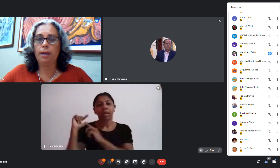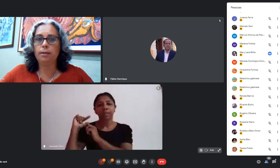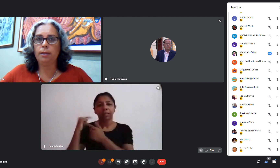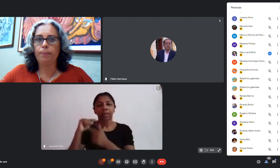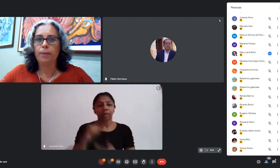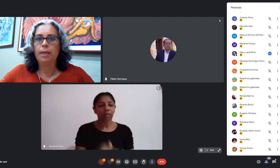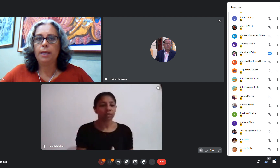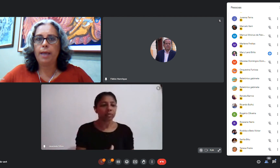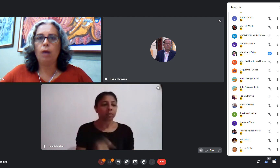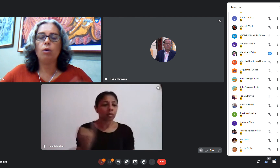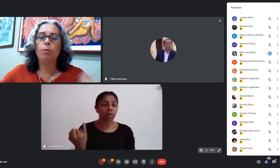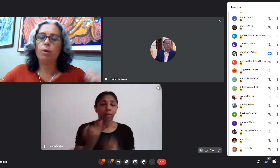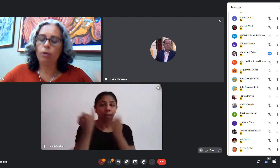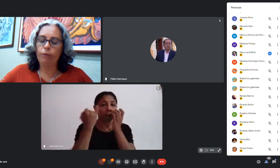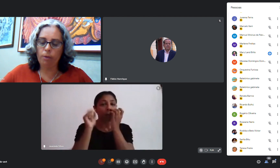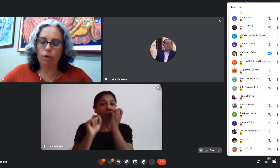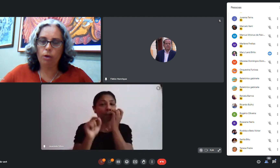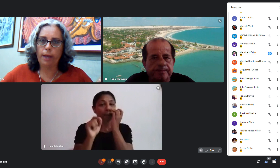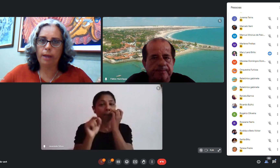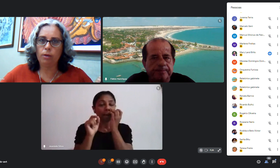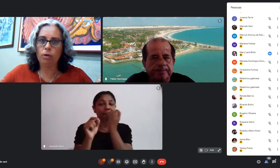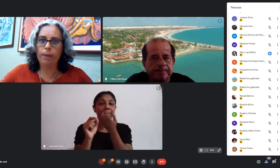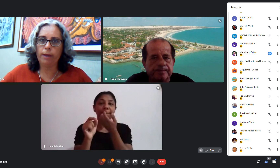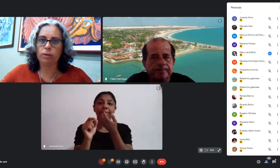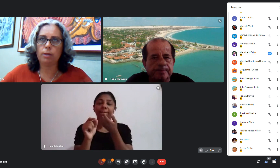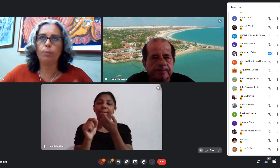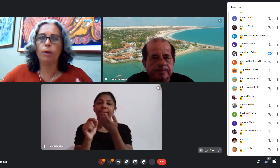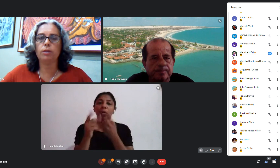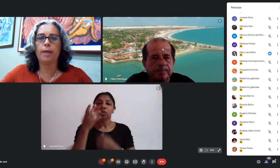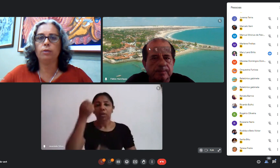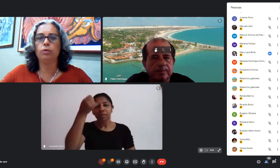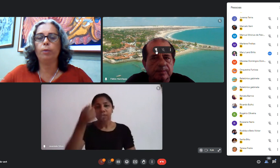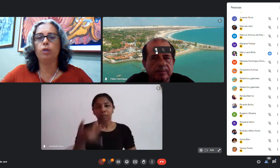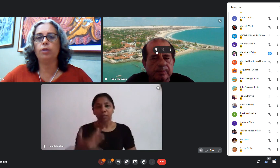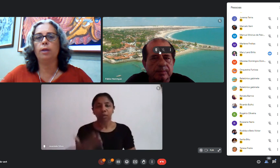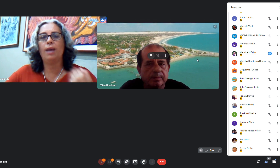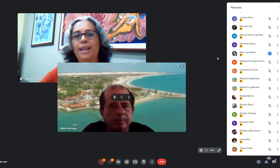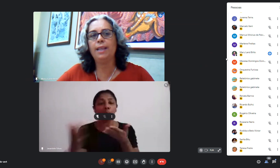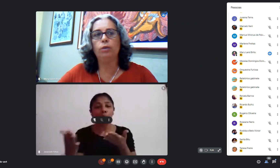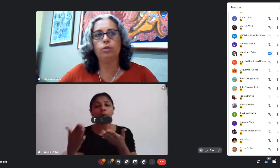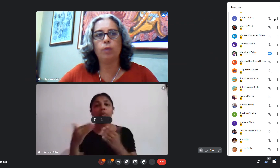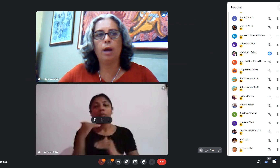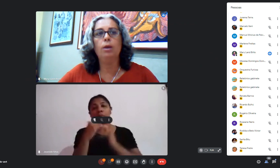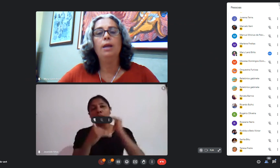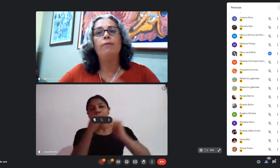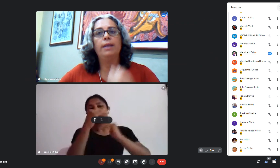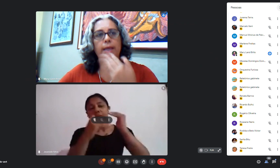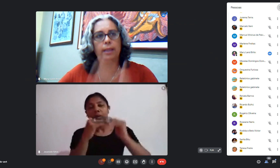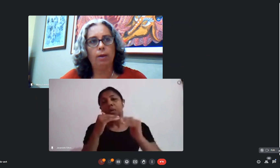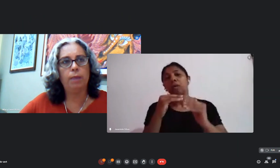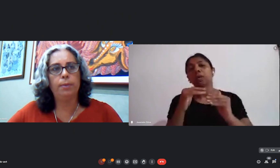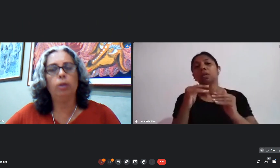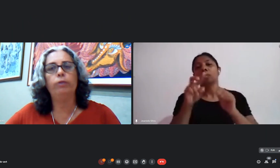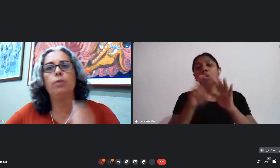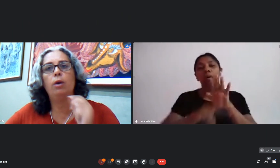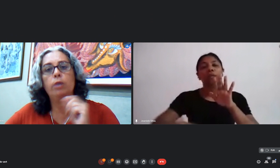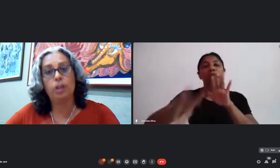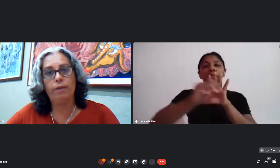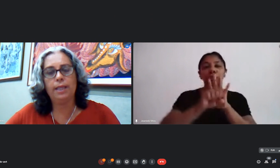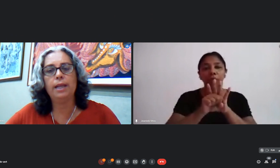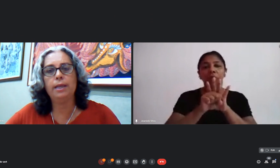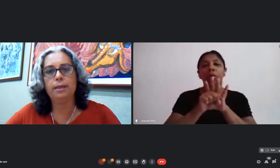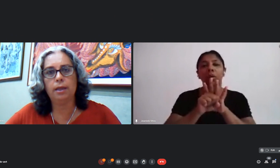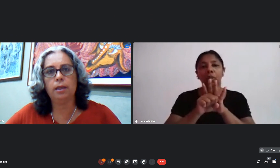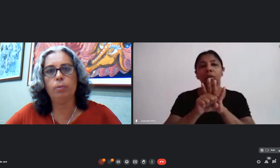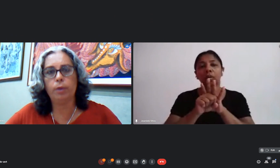importante que algo como eu coloquei no começo se o processo se o projeto é audiovisual vai ter que ter que ter audiovisual que